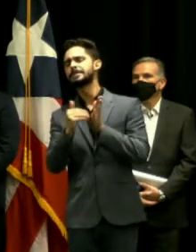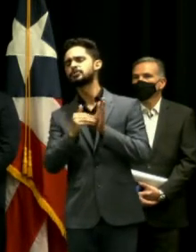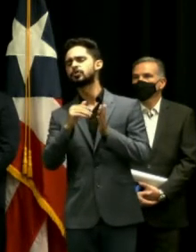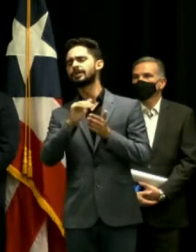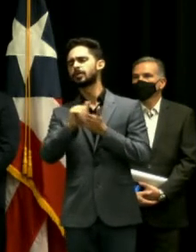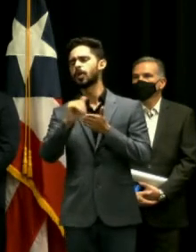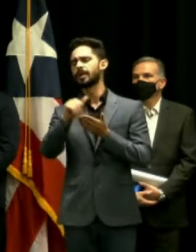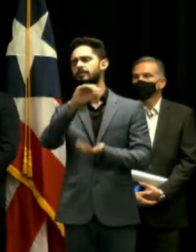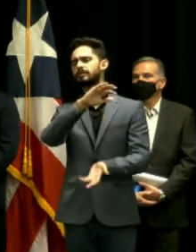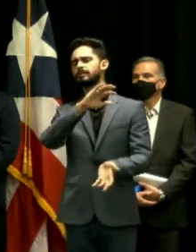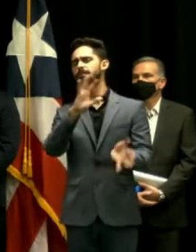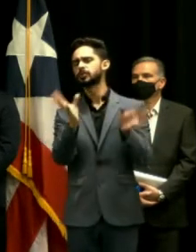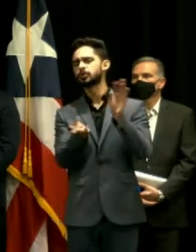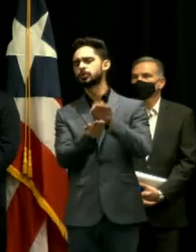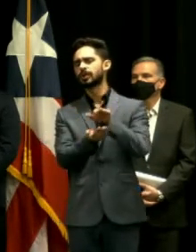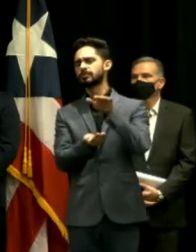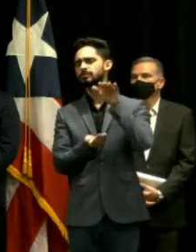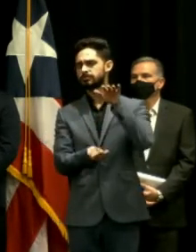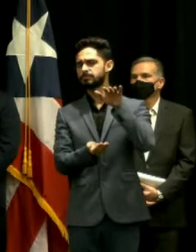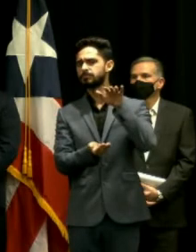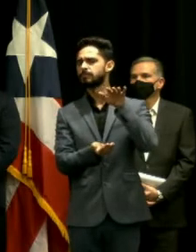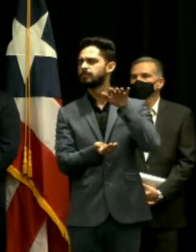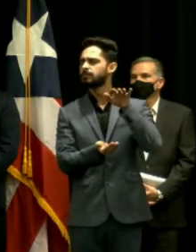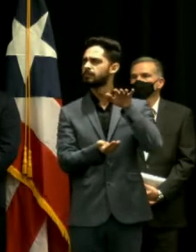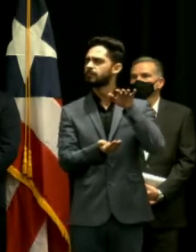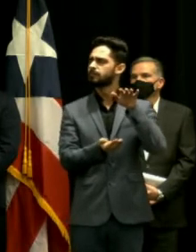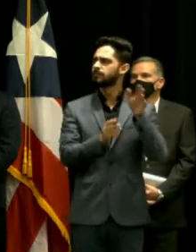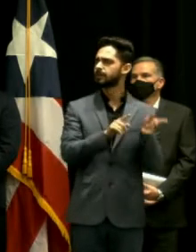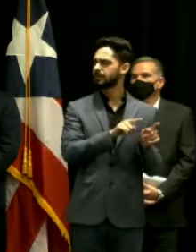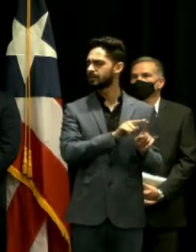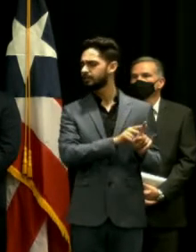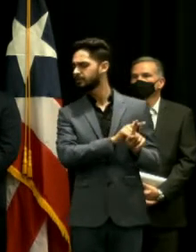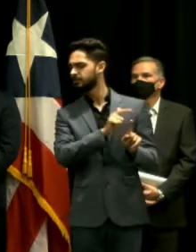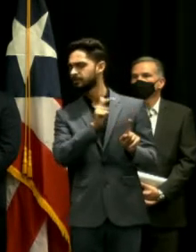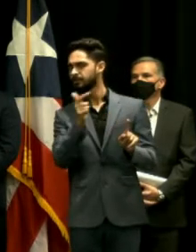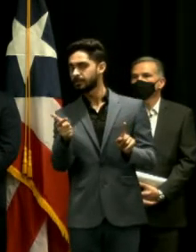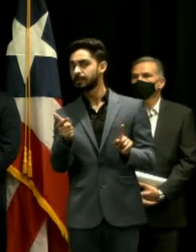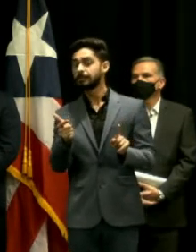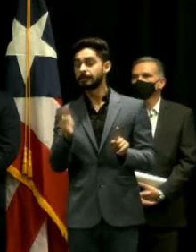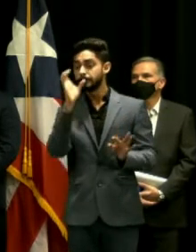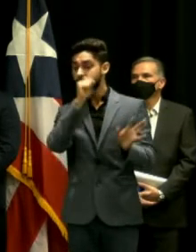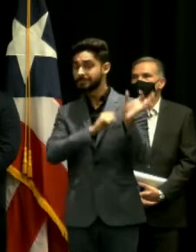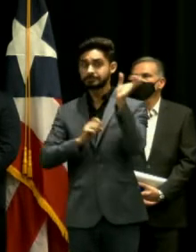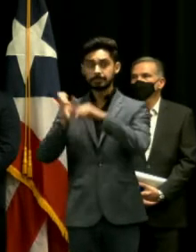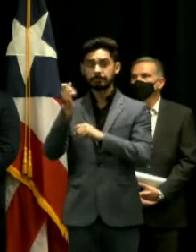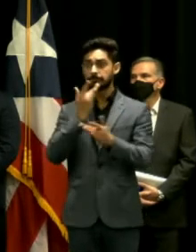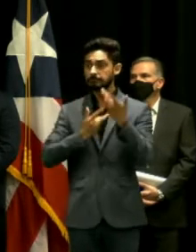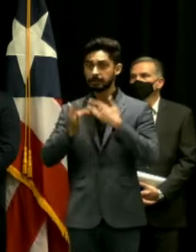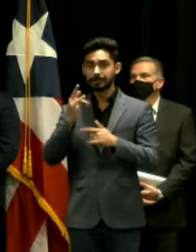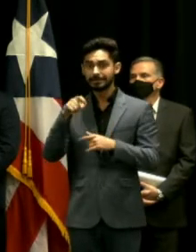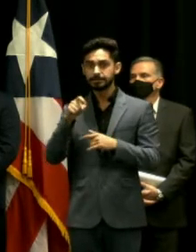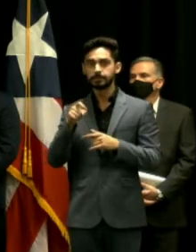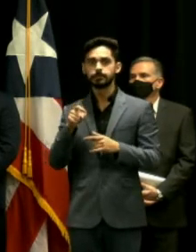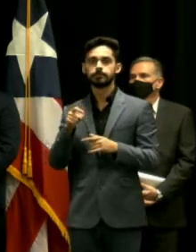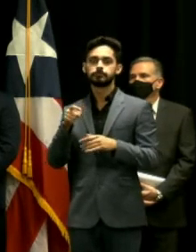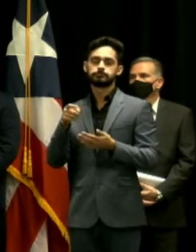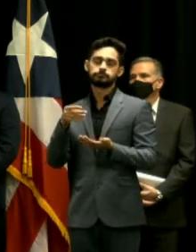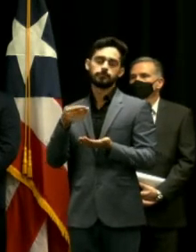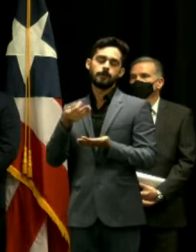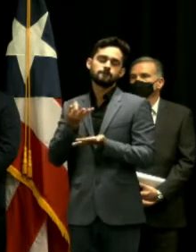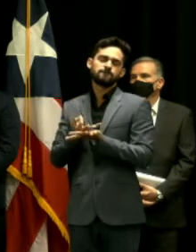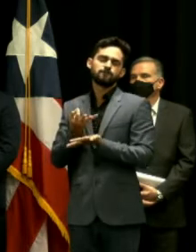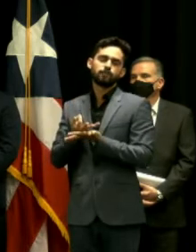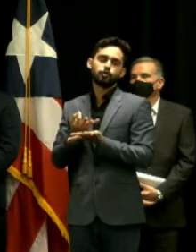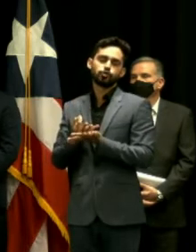costando el proyecto a finales del día lo va a poner todo el gobierno estatal por el momento fondos estatales